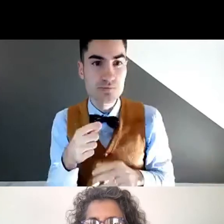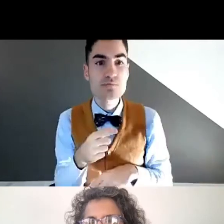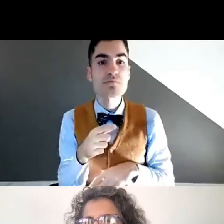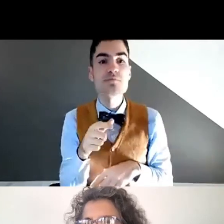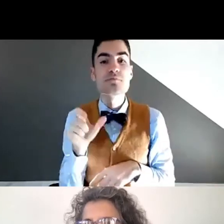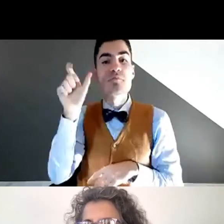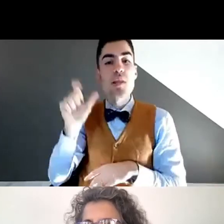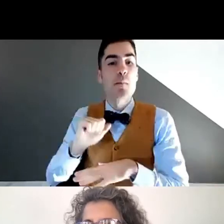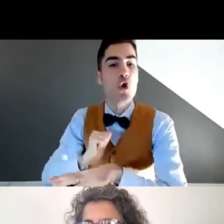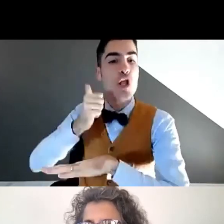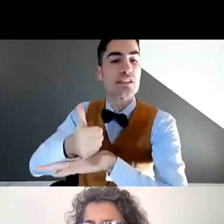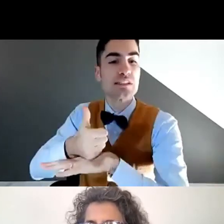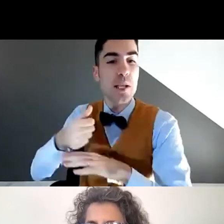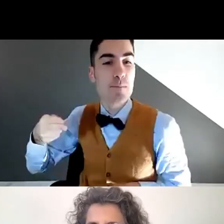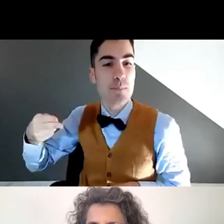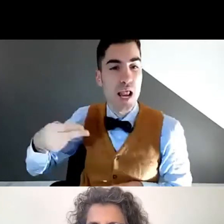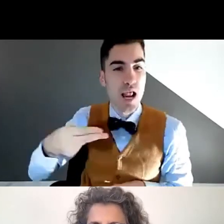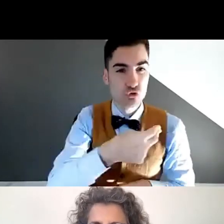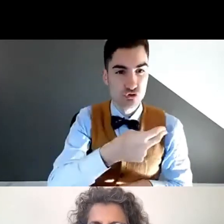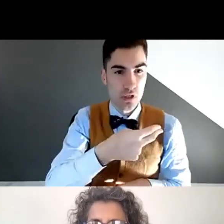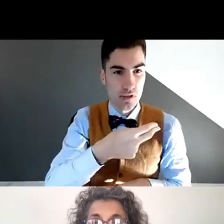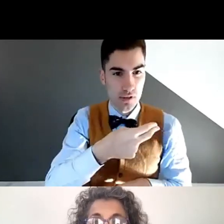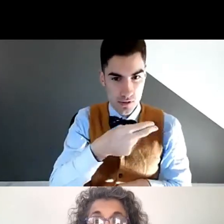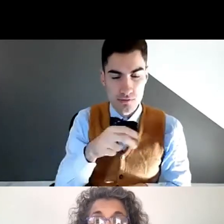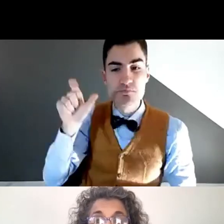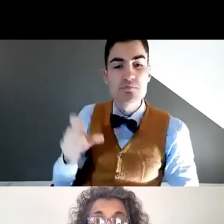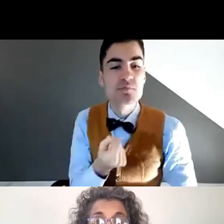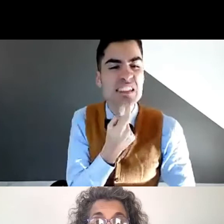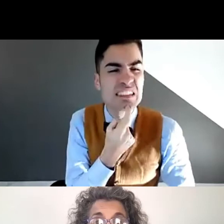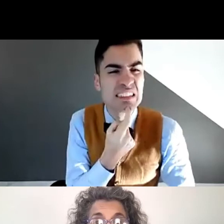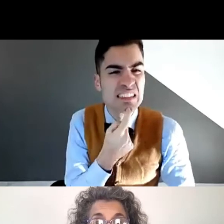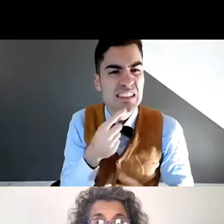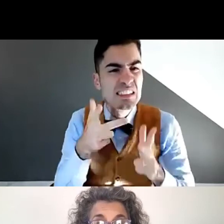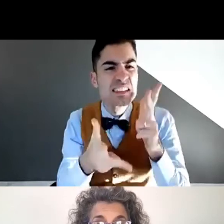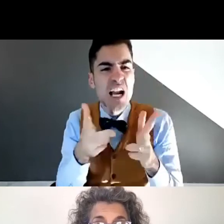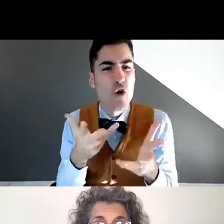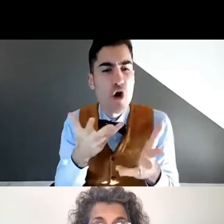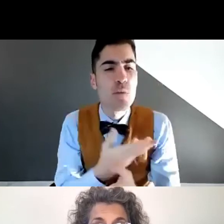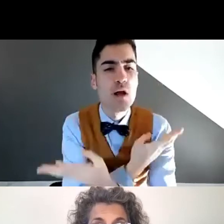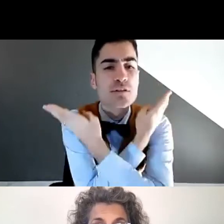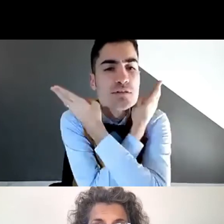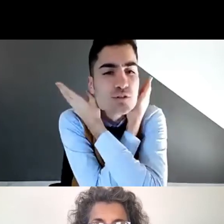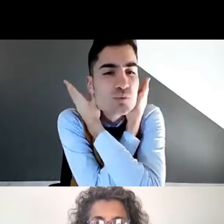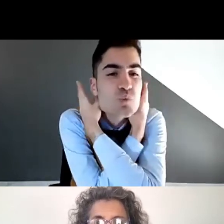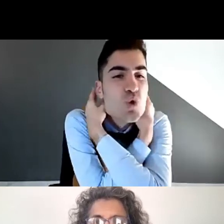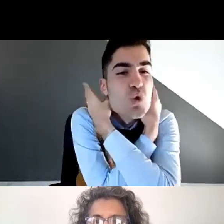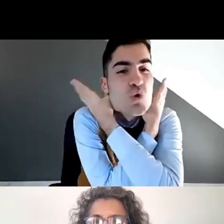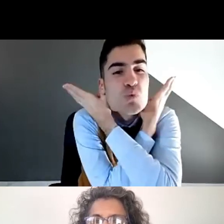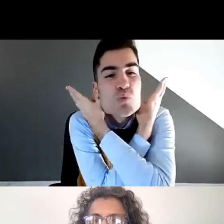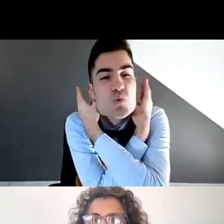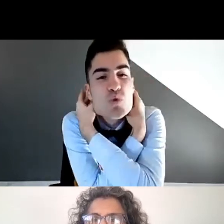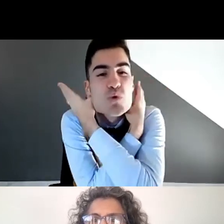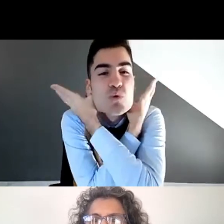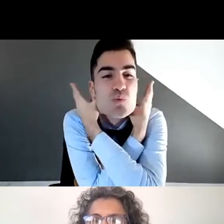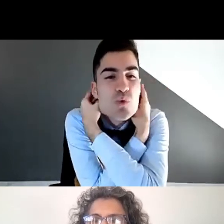Vi do un piccolo aiutino per comprenderla. Allora, il protagonista è il pesce. Poi lei insegna di